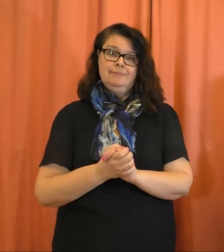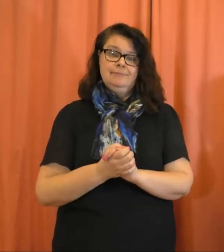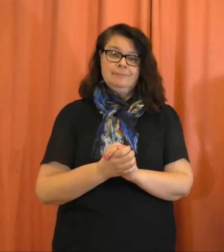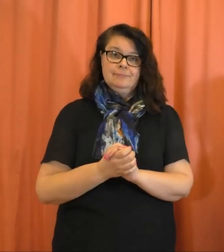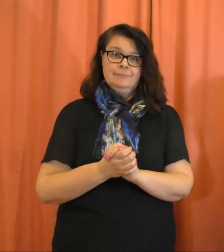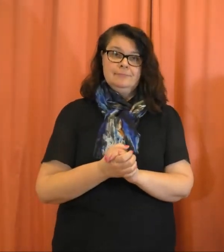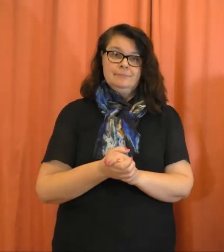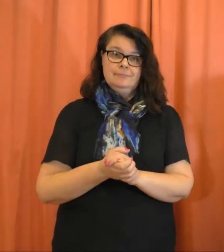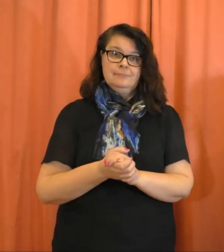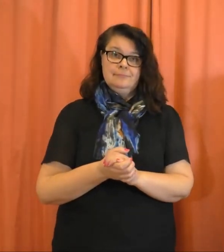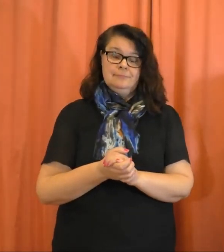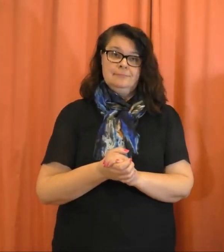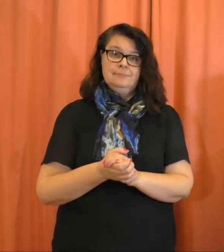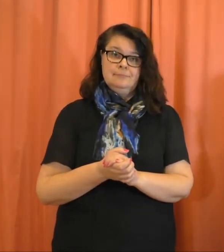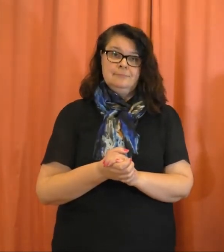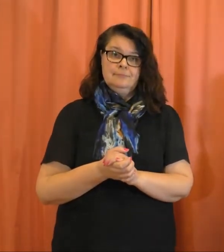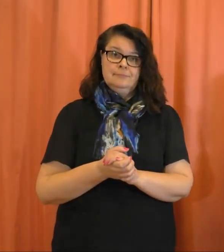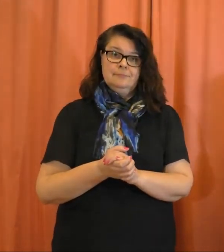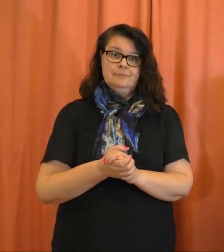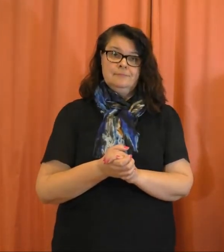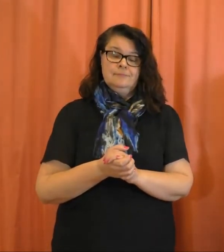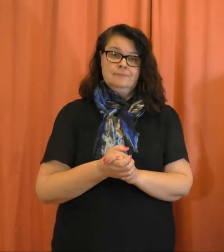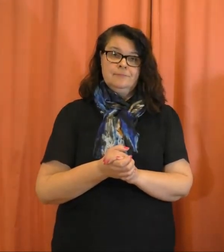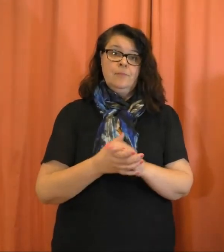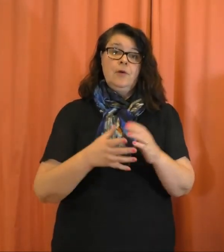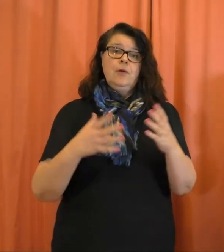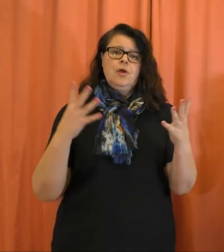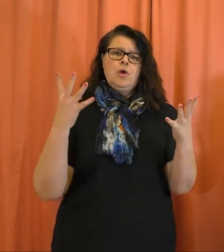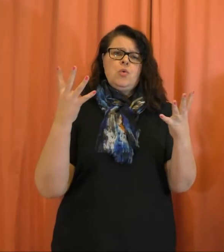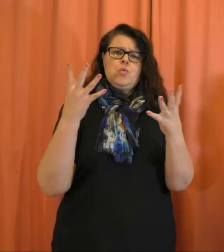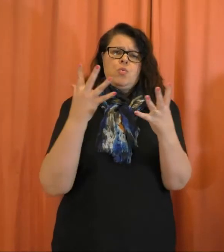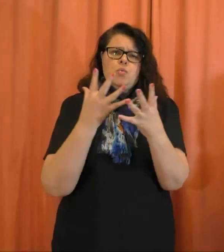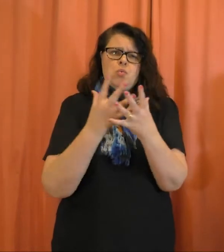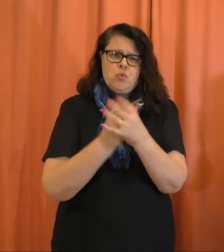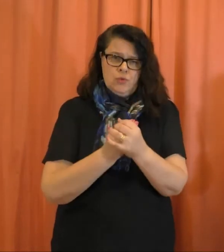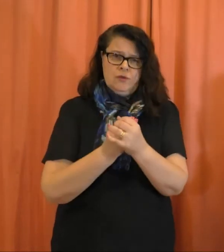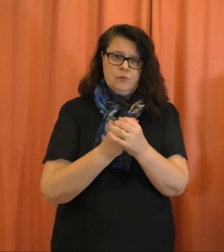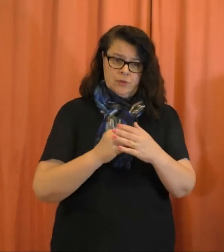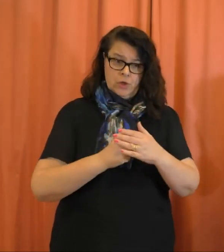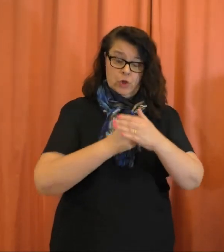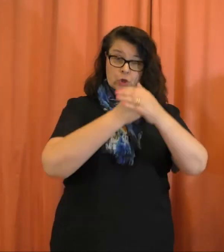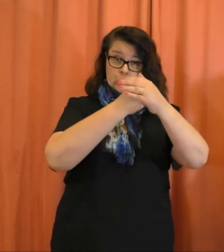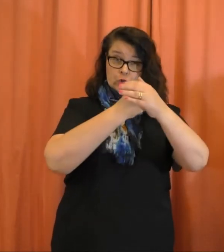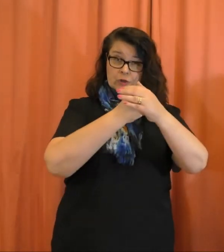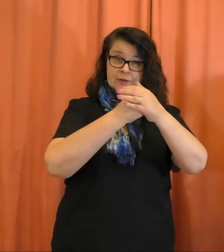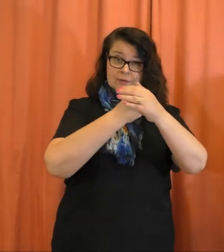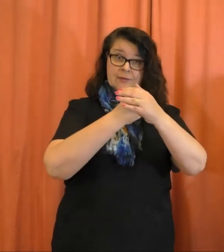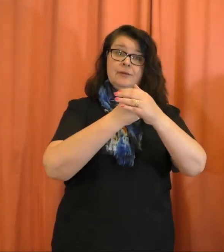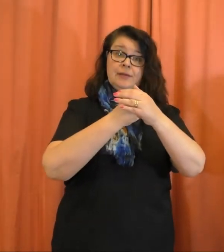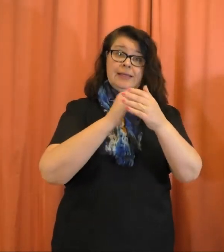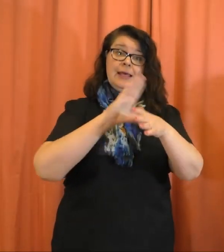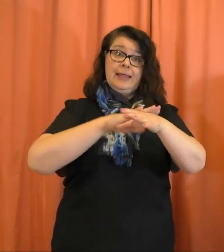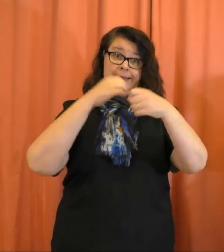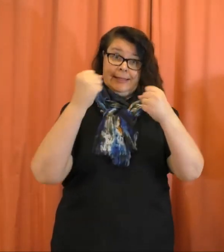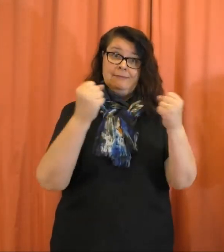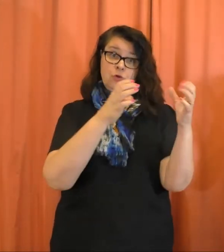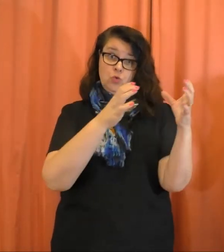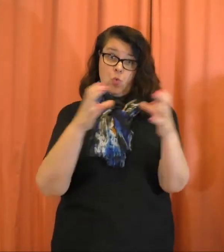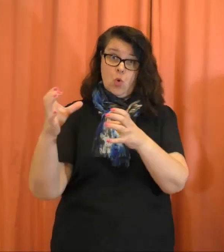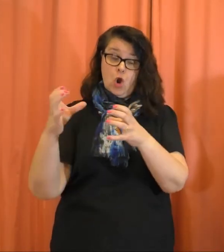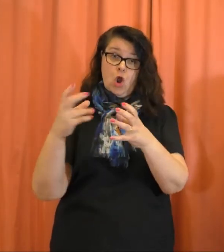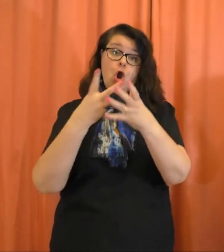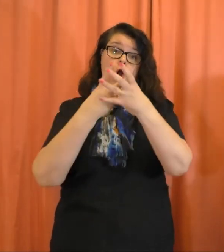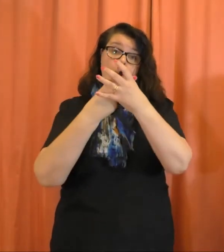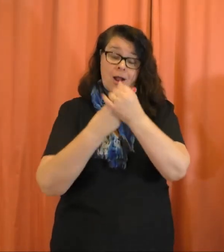Ja teemme tiivistä yhteistyötä sosiaali ja terveydenhuollon kanssa kuurojen ja